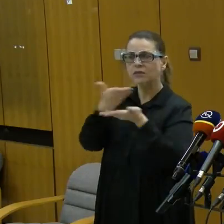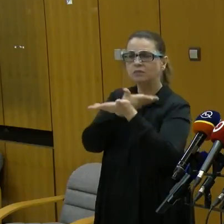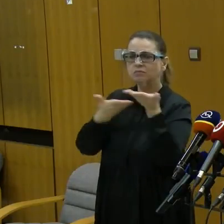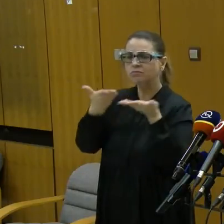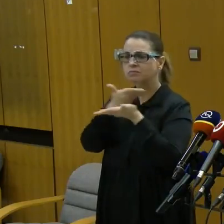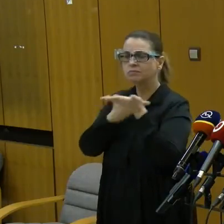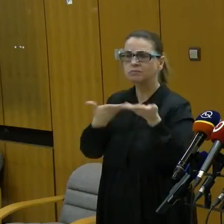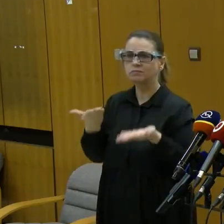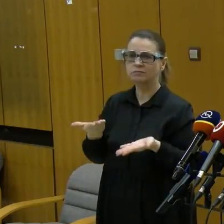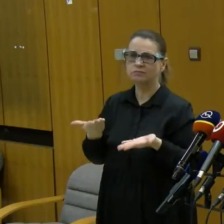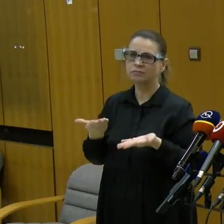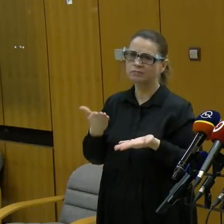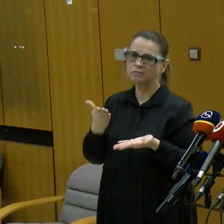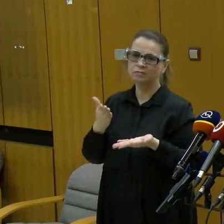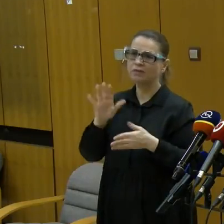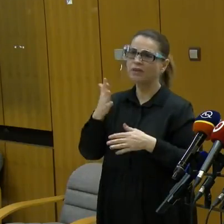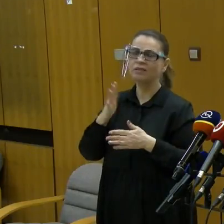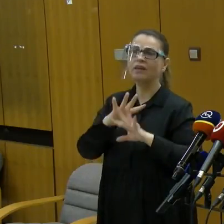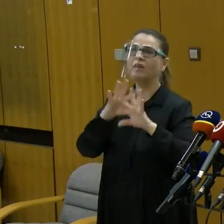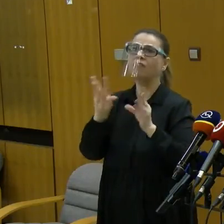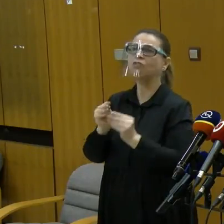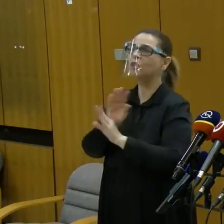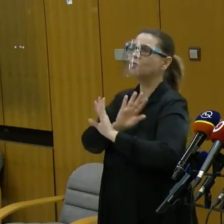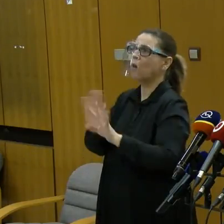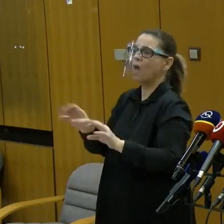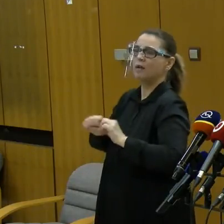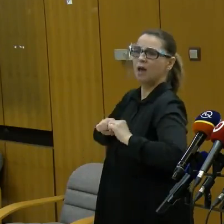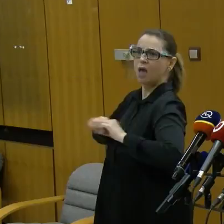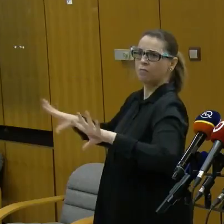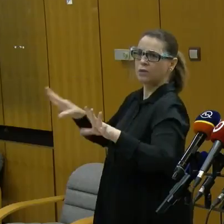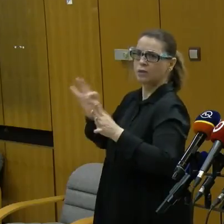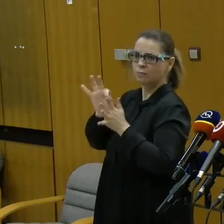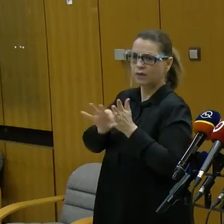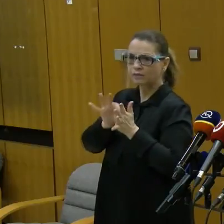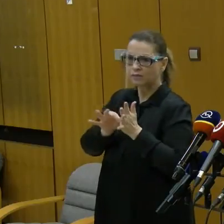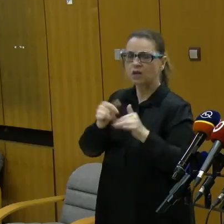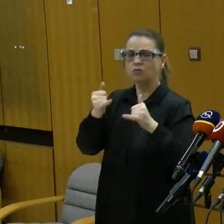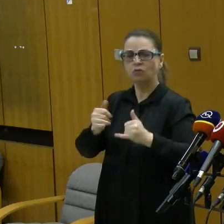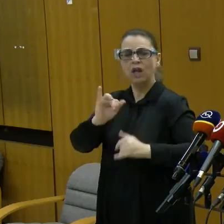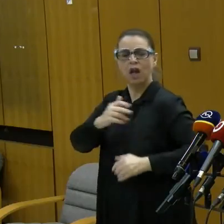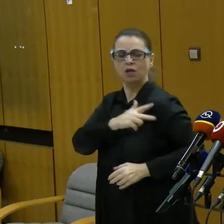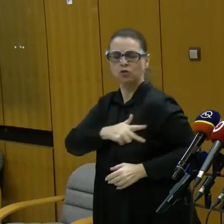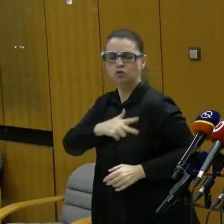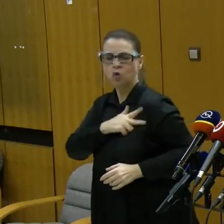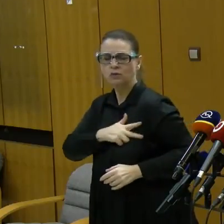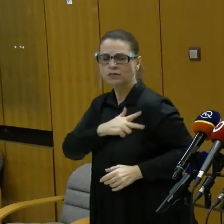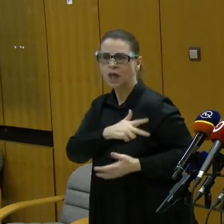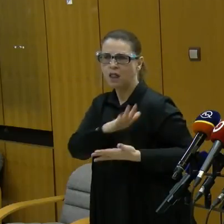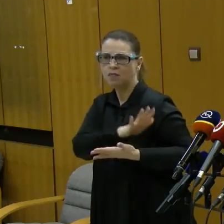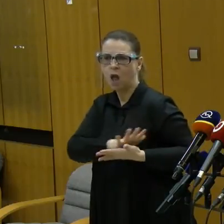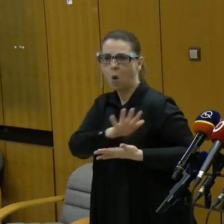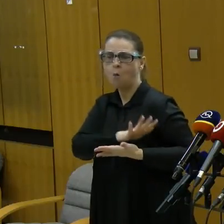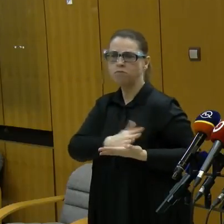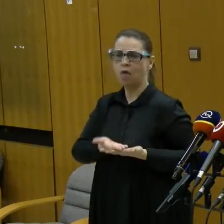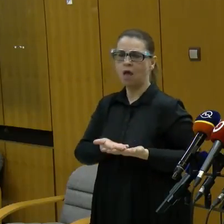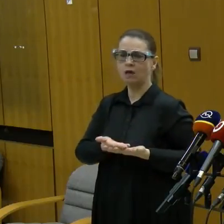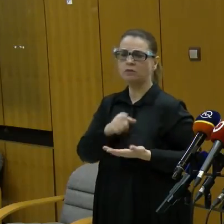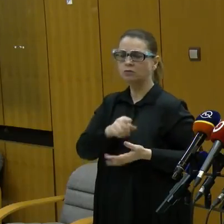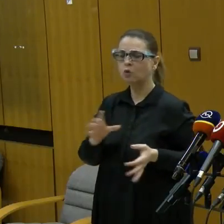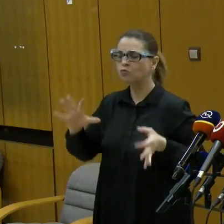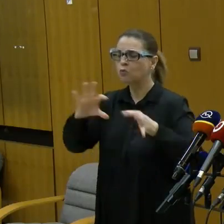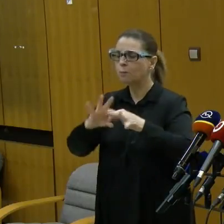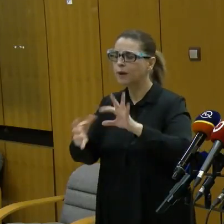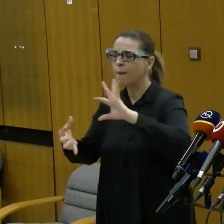A naozaj nie je všetko zase len epidemiologická situácia. Je tu aj nejaký sociálny rozmer, sú tu nejaké väzby